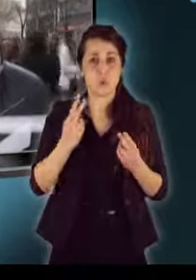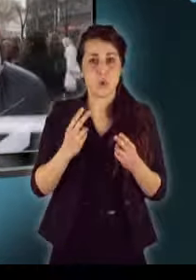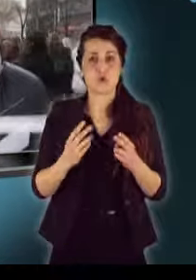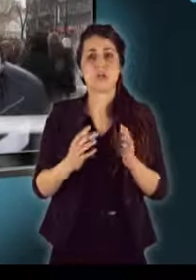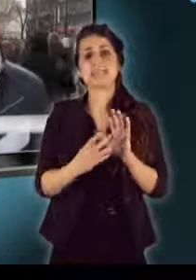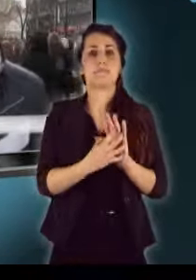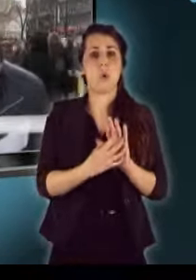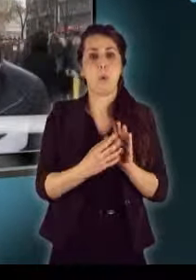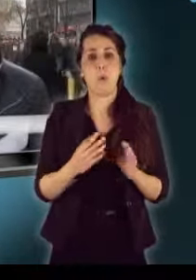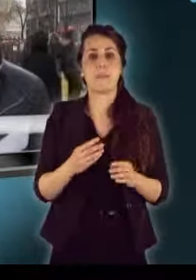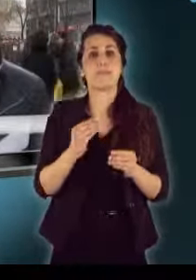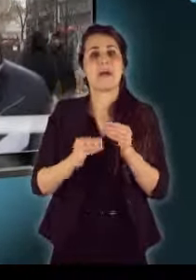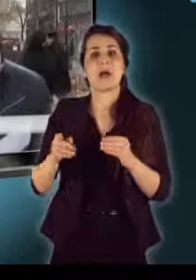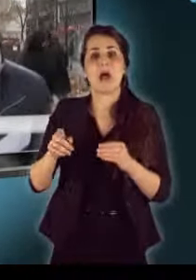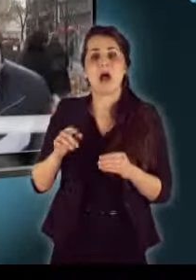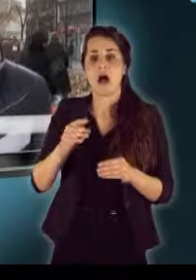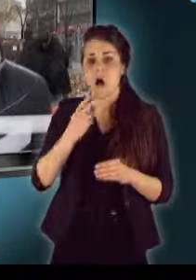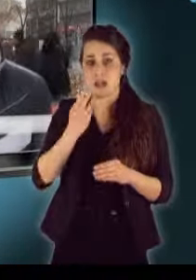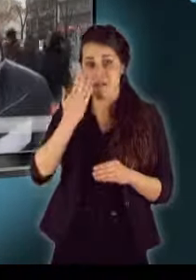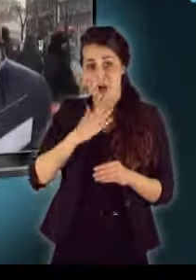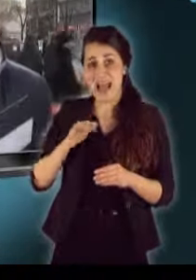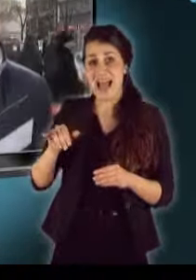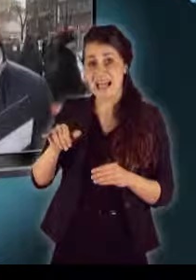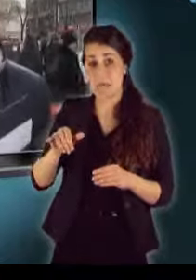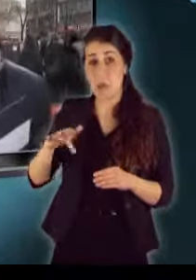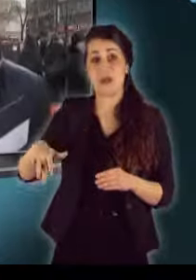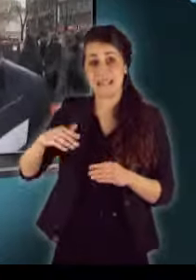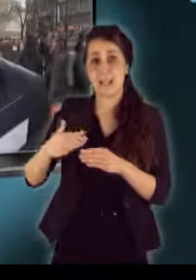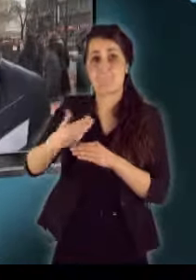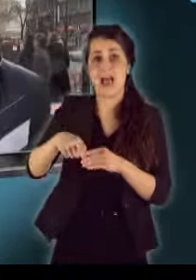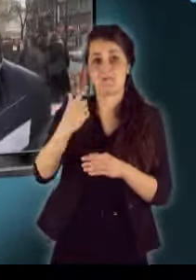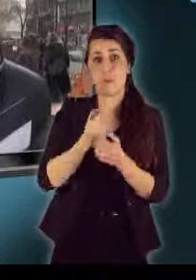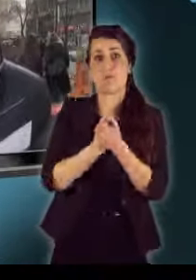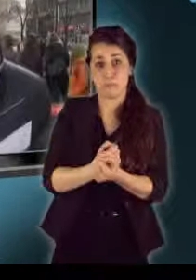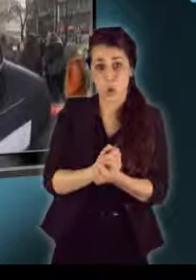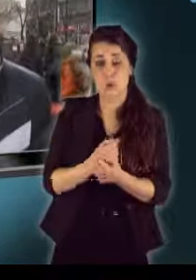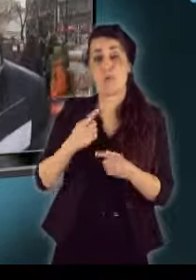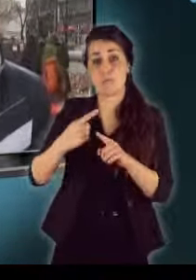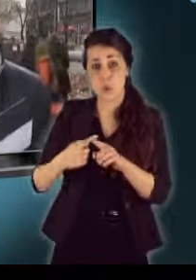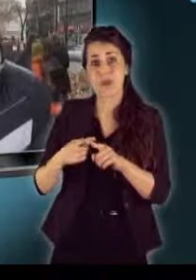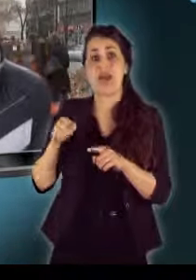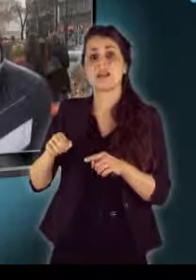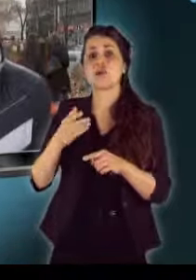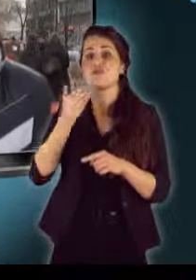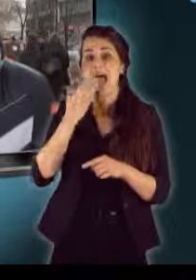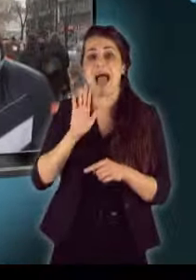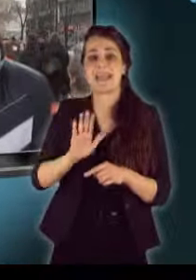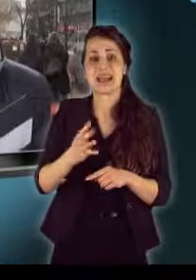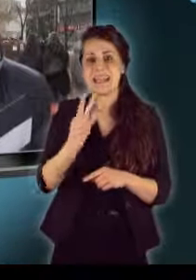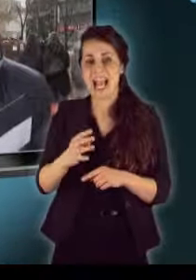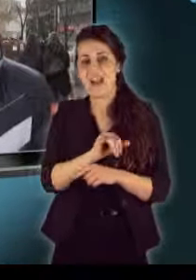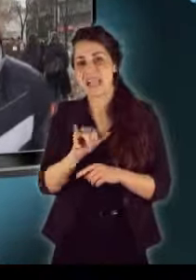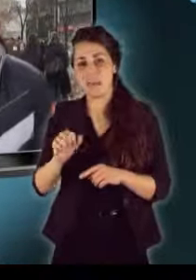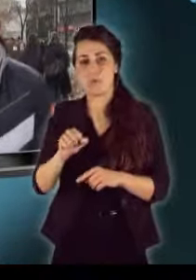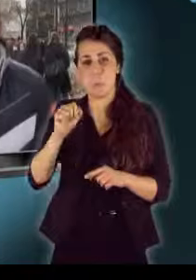hogy Havel a repülőtér közelében raboskodott. Ezen kívül innen a repülőtérről indulva nyílt meg a világ a csehek számára, 40 év